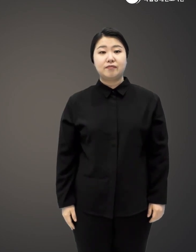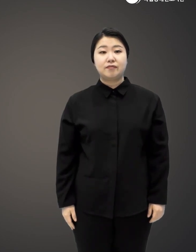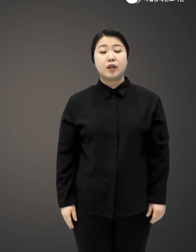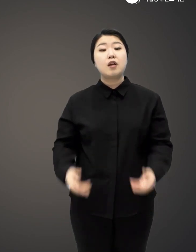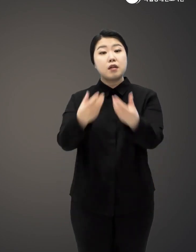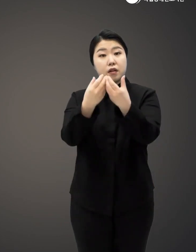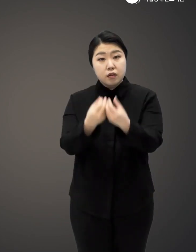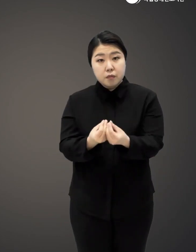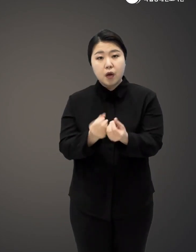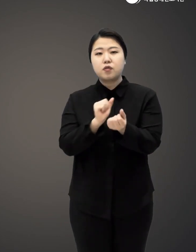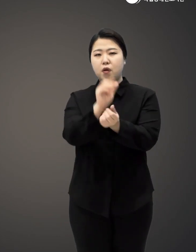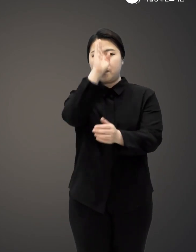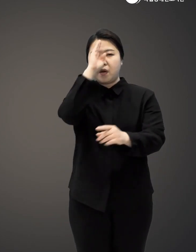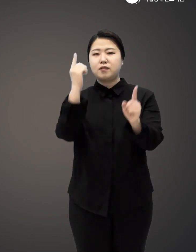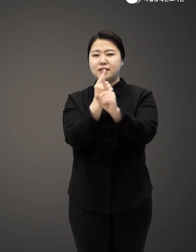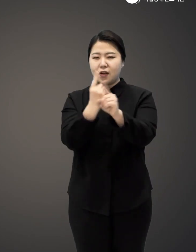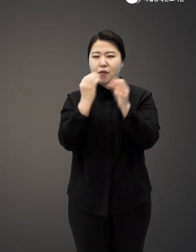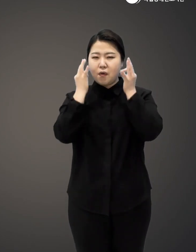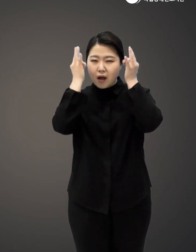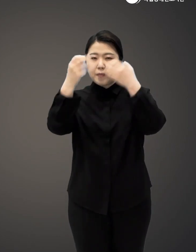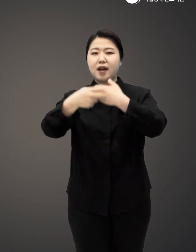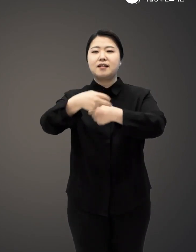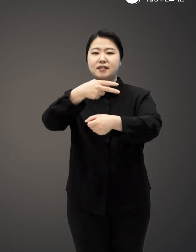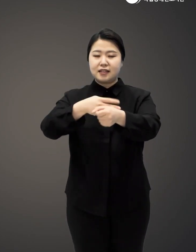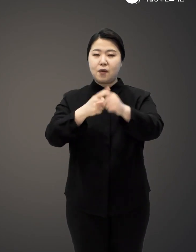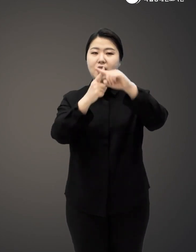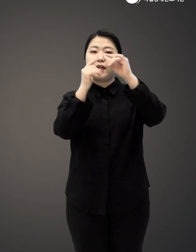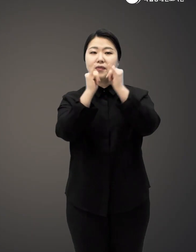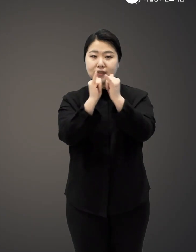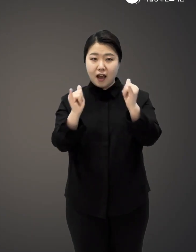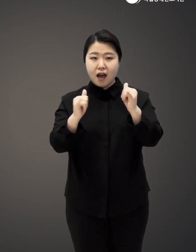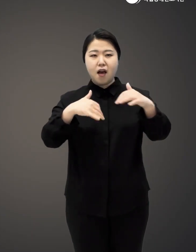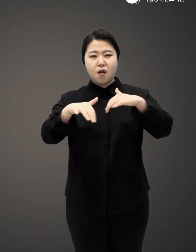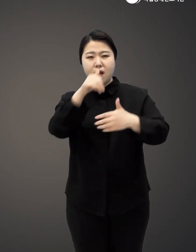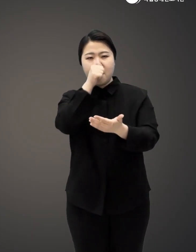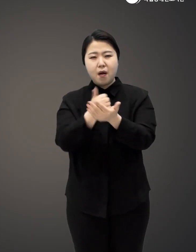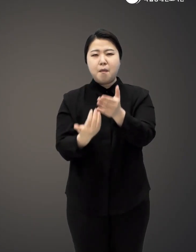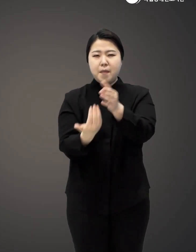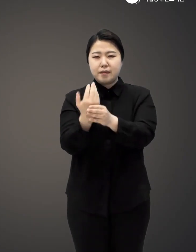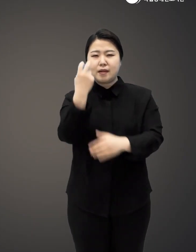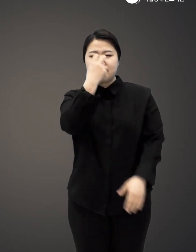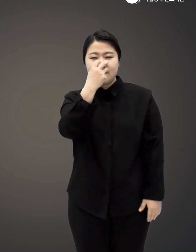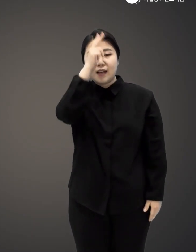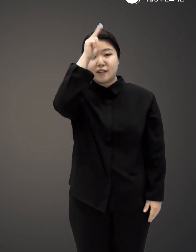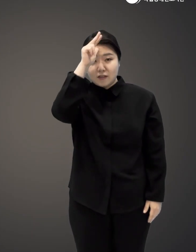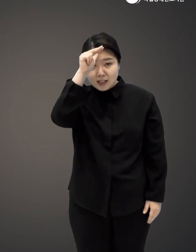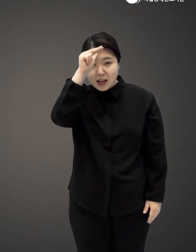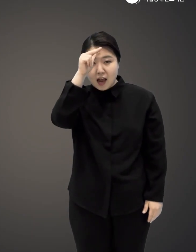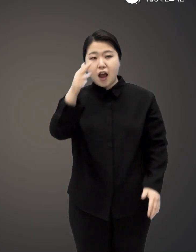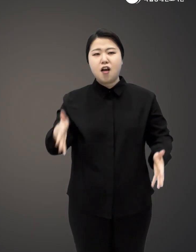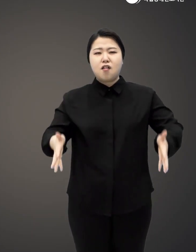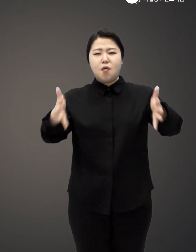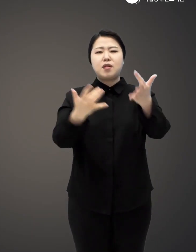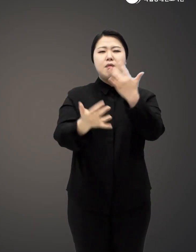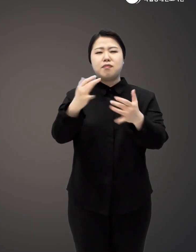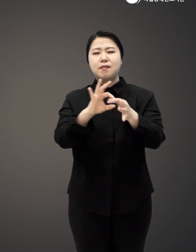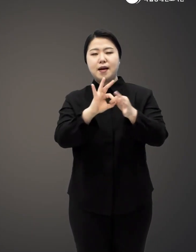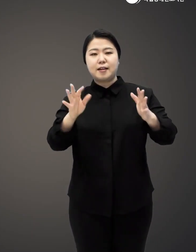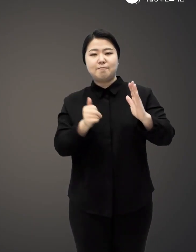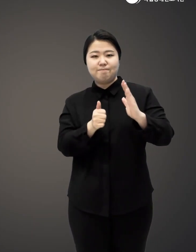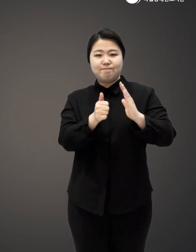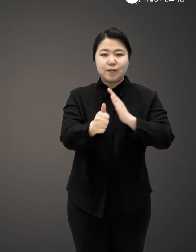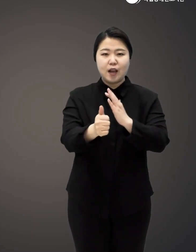인류의 전염병과 맞서 싸우는 의사와 간호사 거리의 치안을 지키는 경찰 거센 불길이